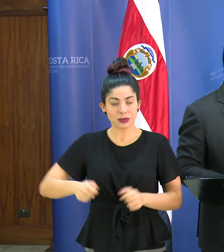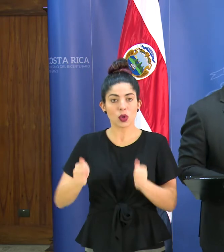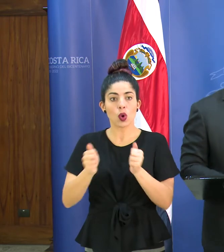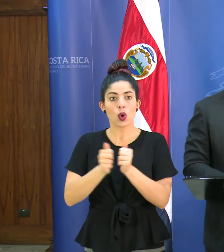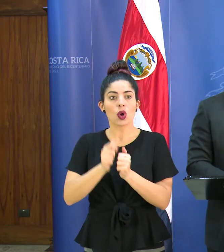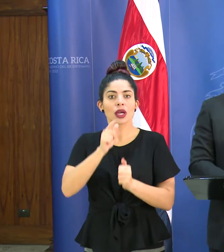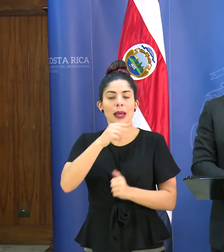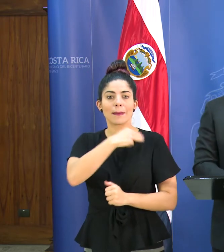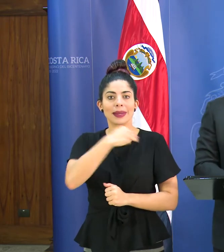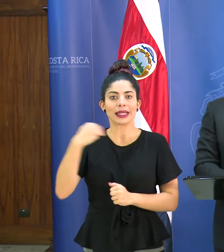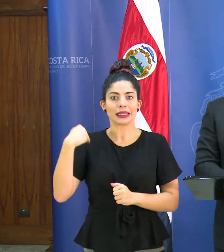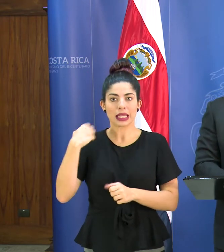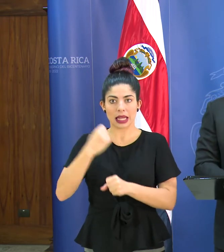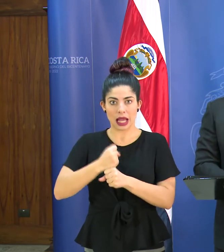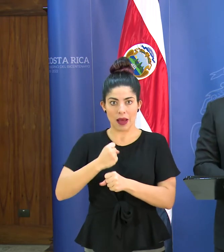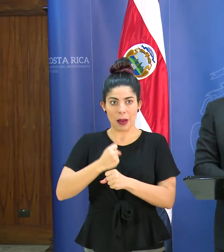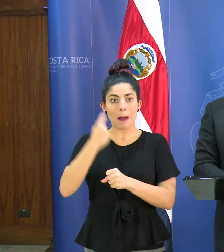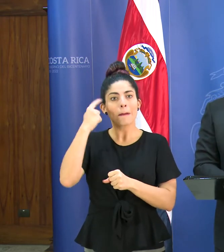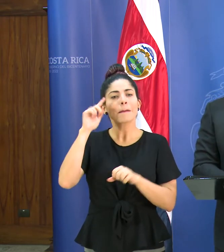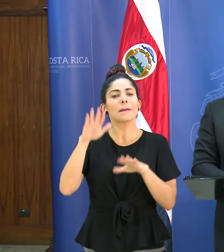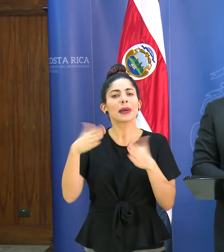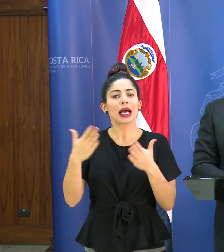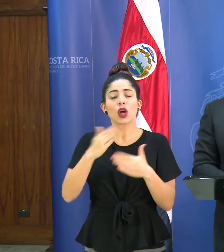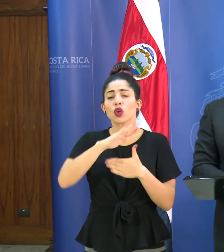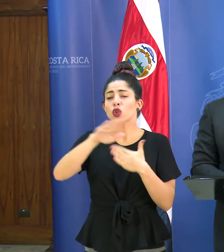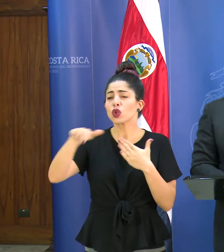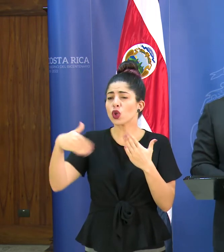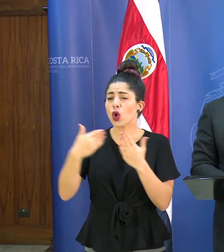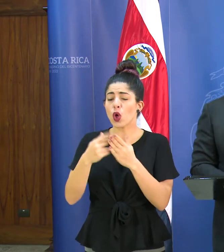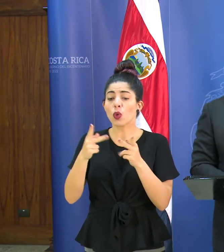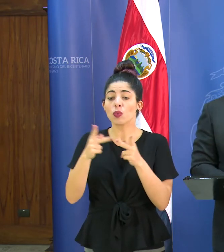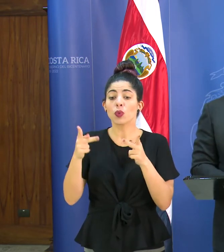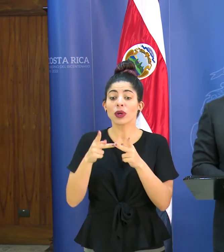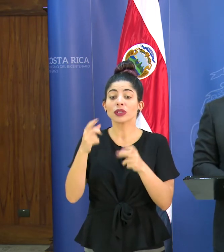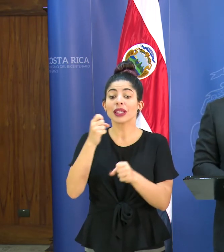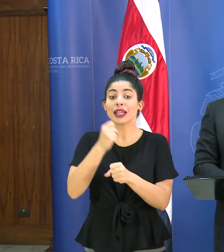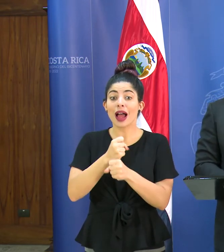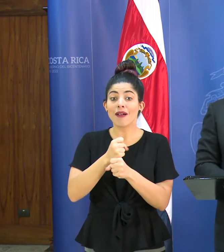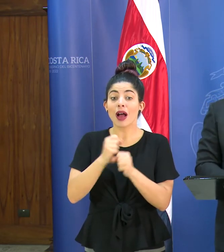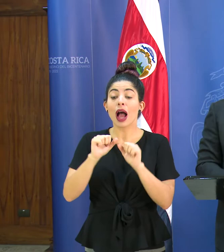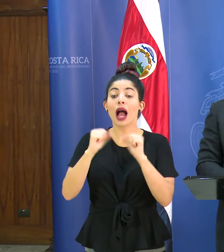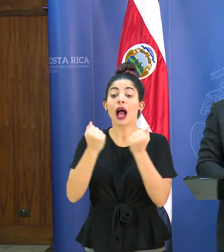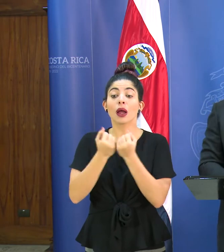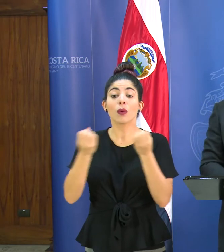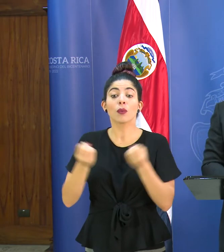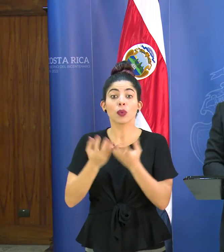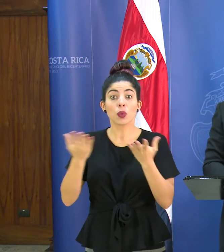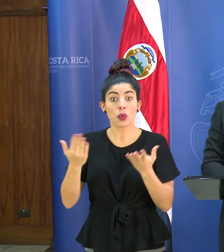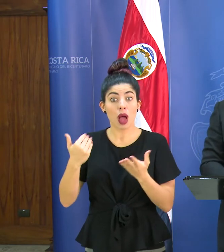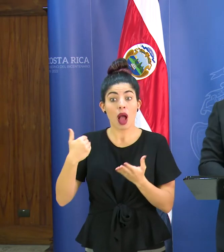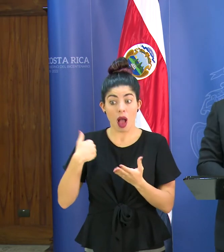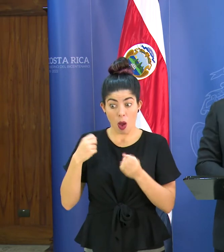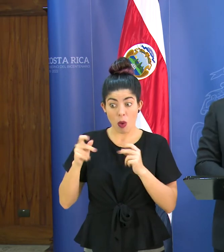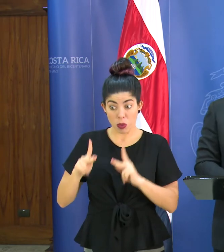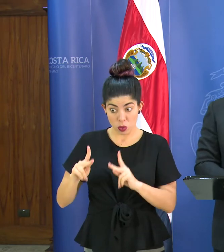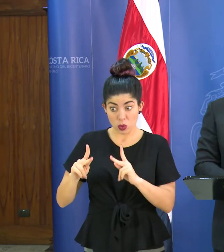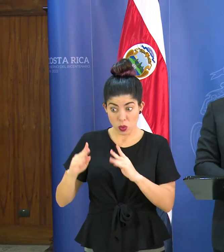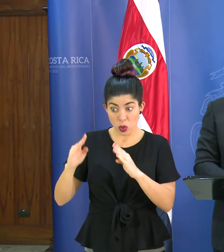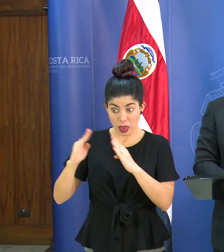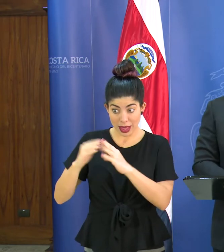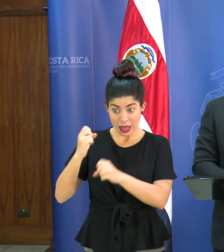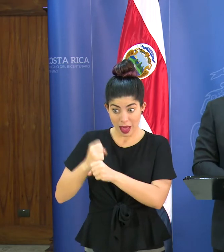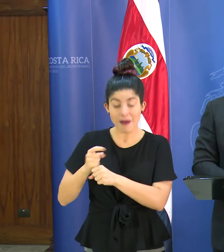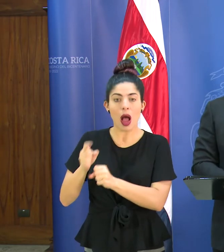la ministra de trabajo para que todos los puestos de trabajo en el sector público que permiten el trabajo, lo